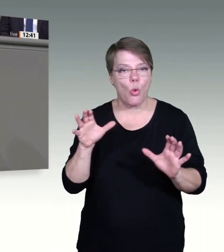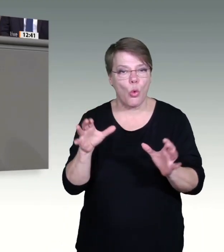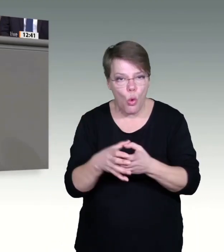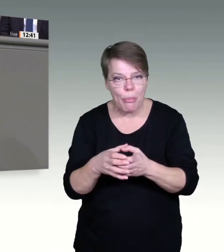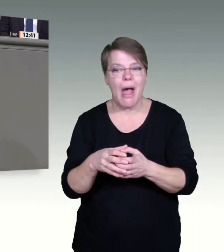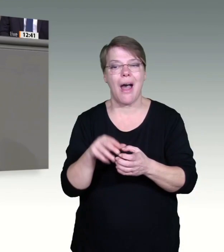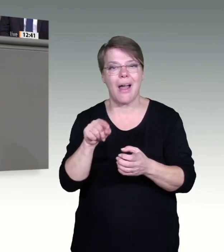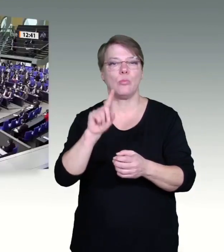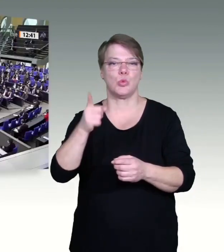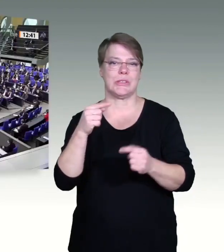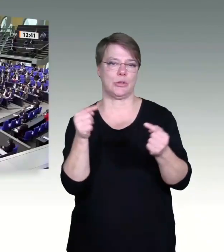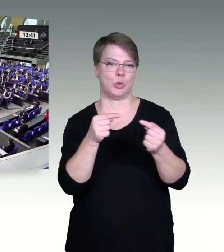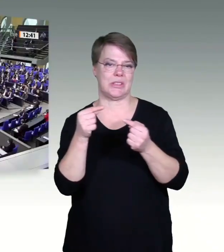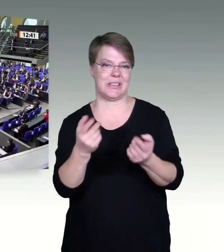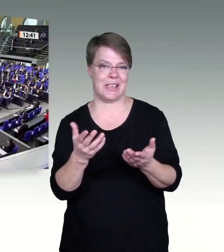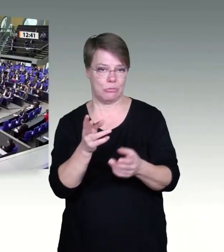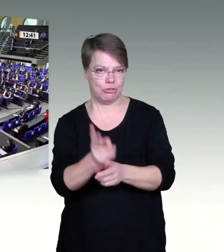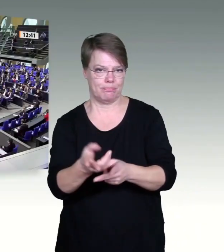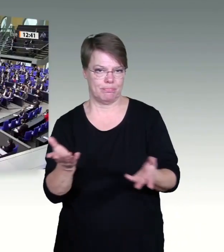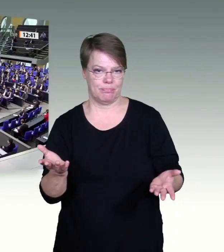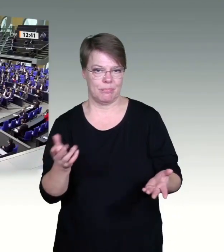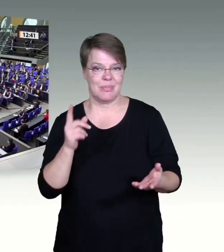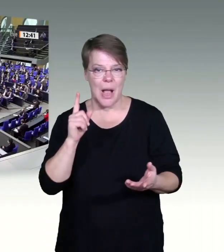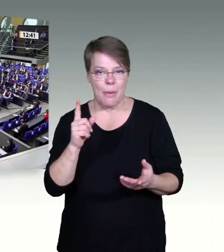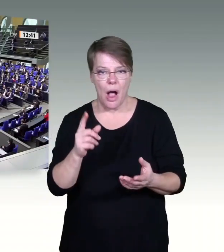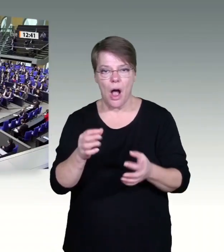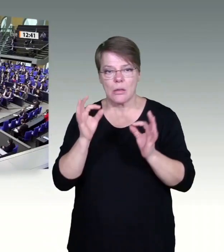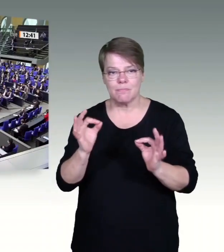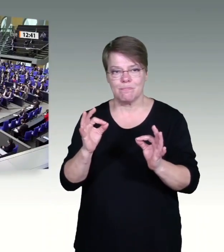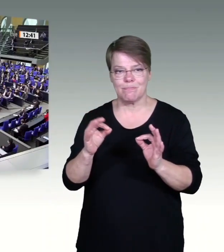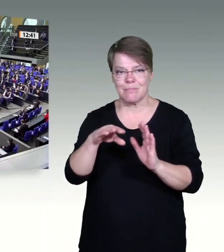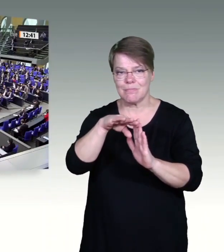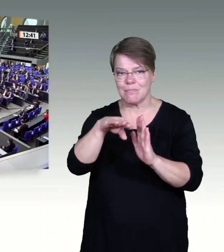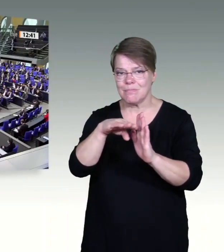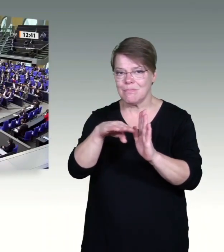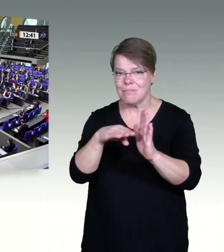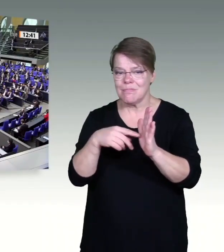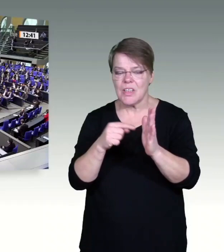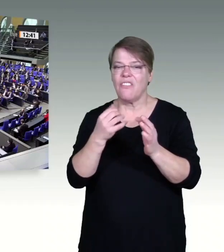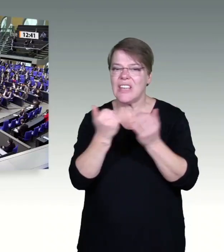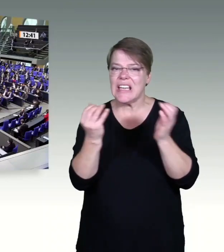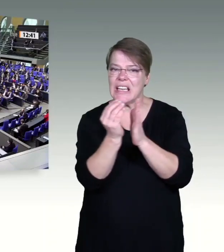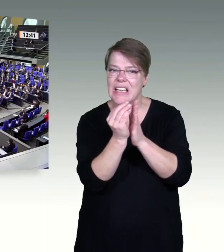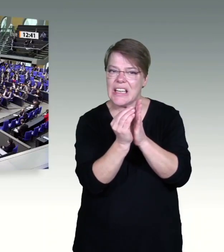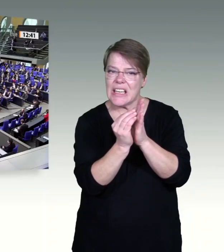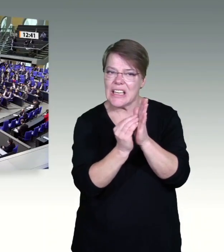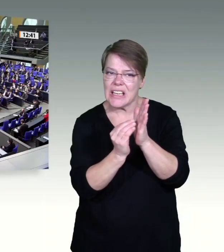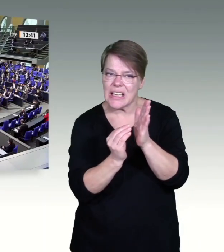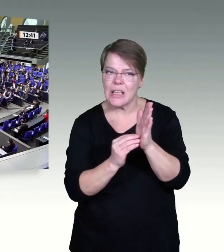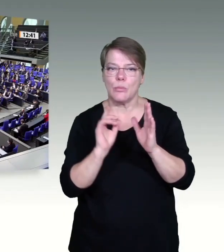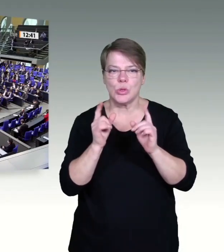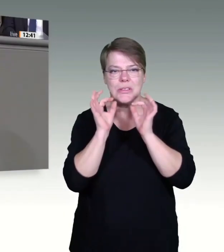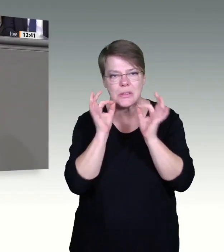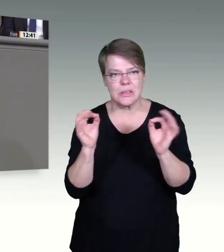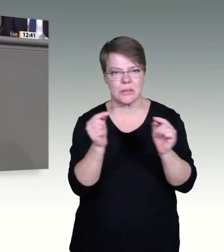gehen Sie endlich das Problem der Arbeitsbedingungen an, der Personalbemessung und einer